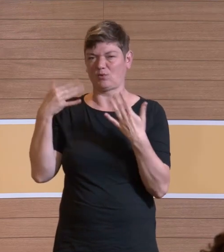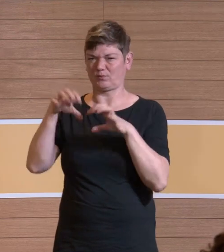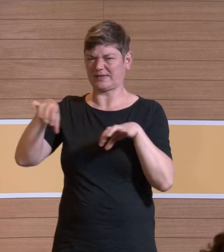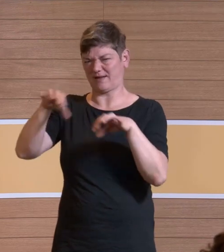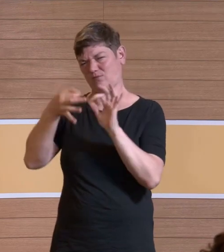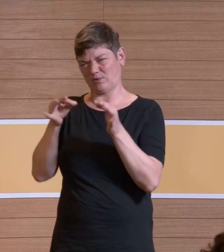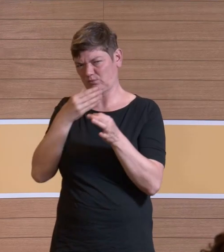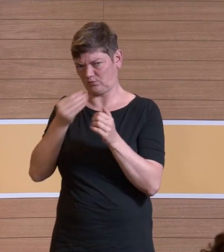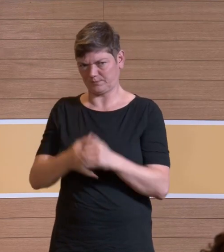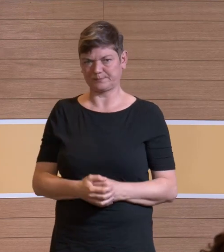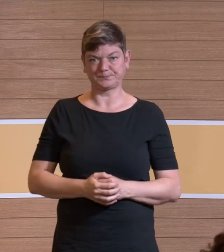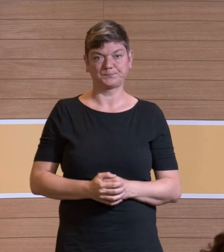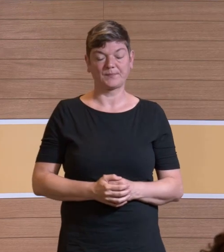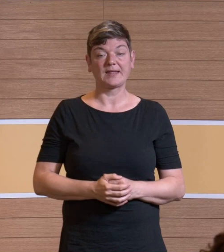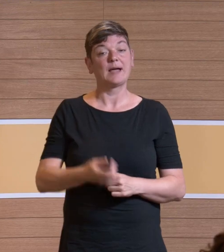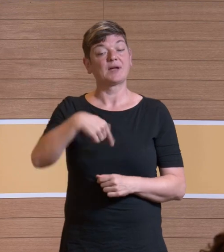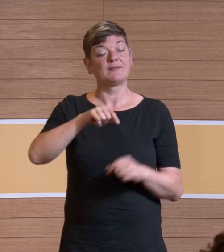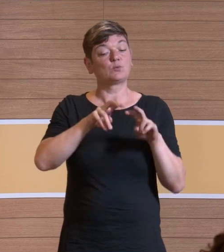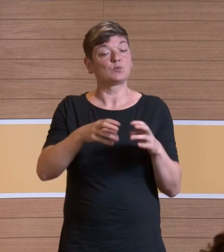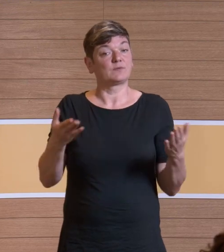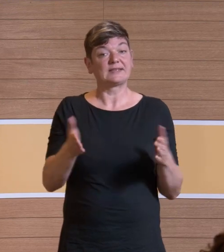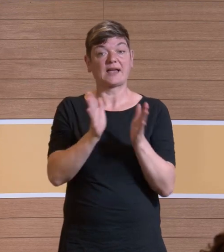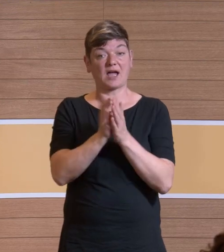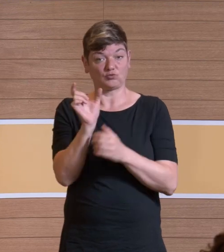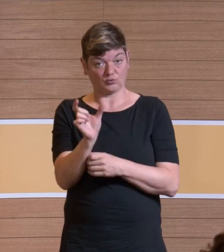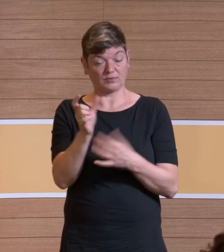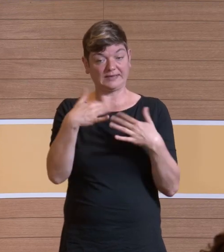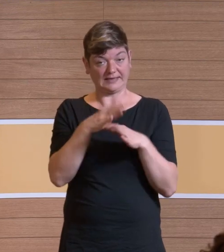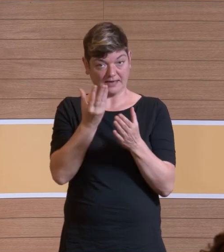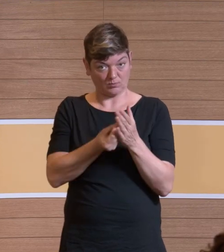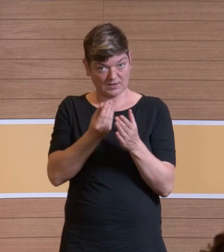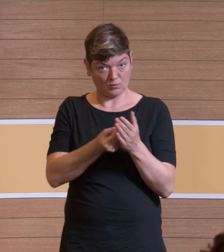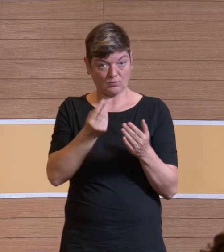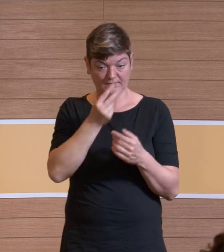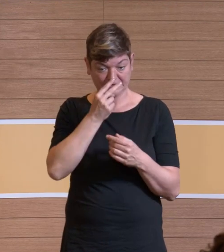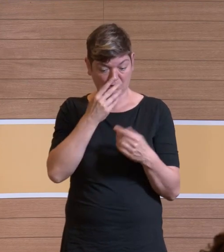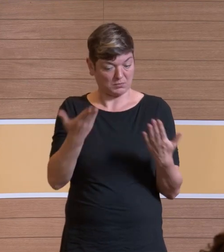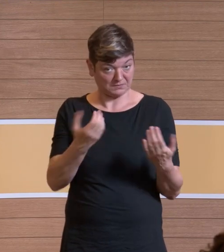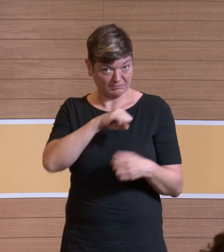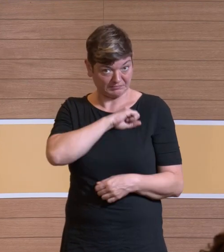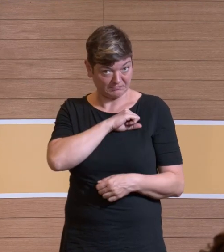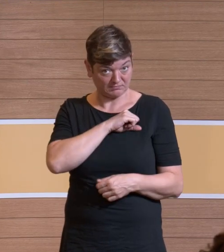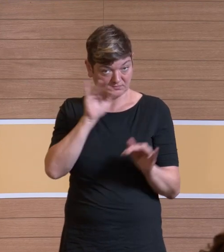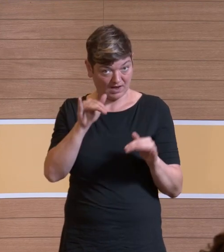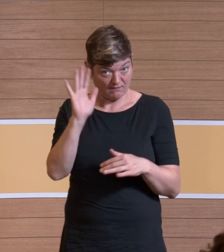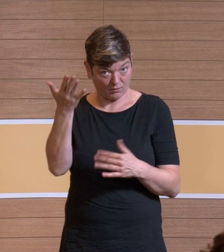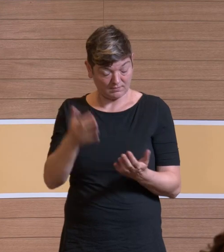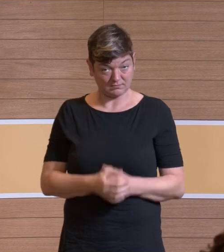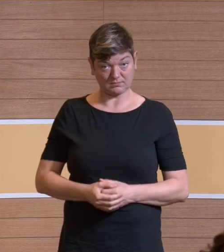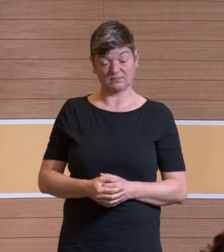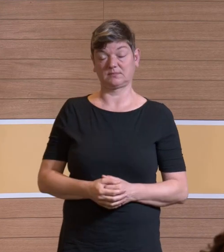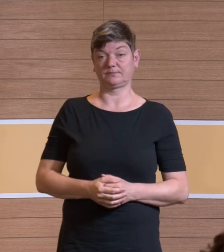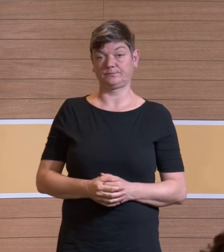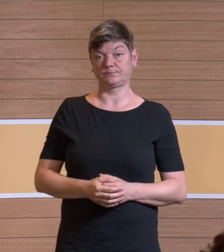Fragestellung war, wie ist das Verhältnis Handstücken mit integrierter Absaugung? Absaugung, was bringen die denn überhaupt? Und wir hatten dazu